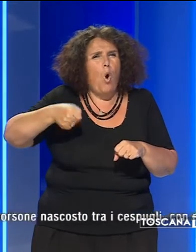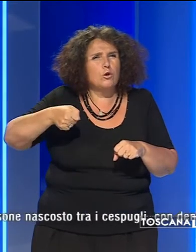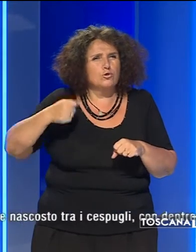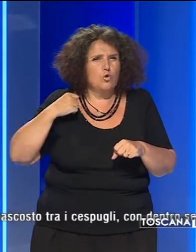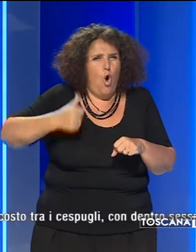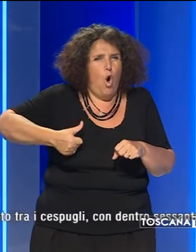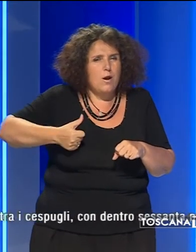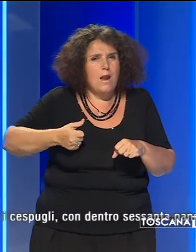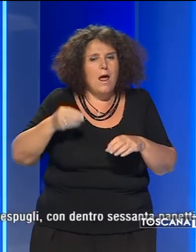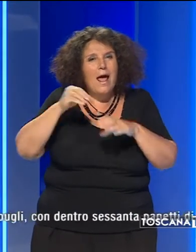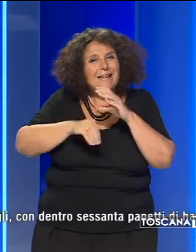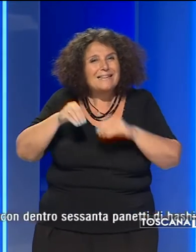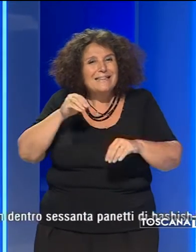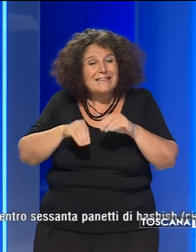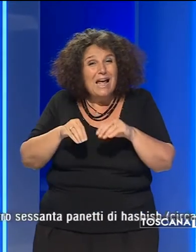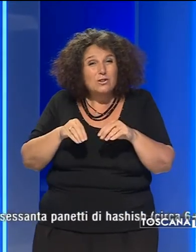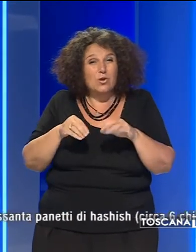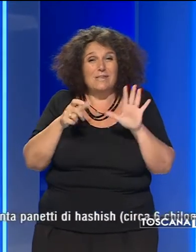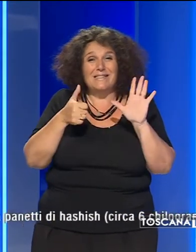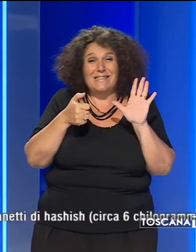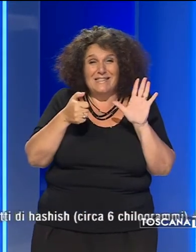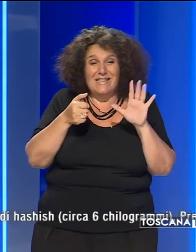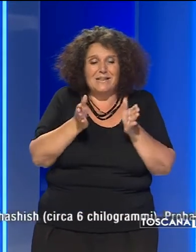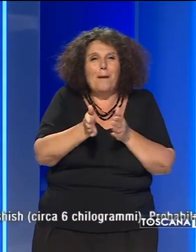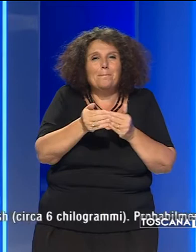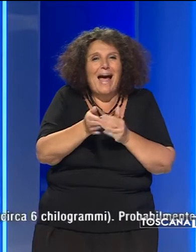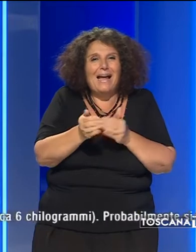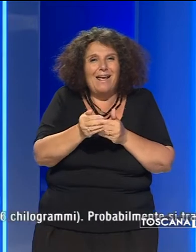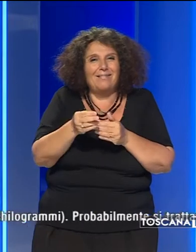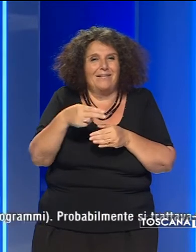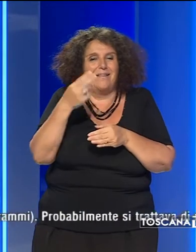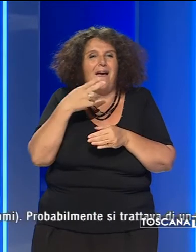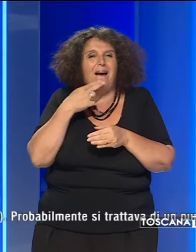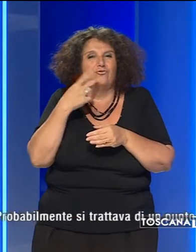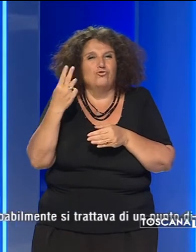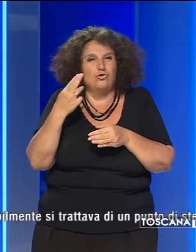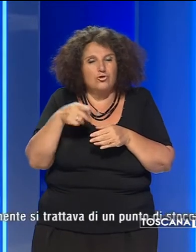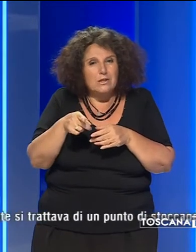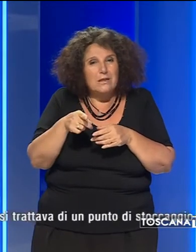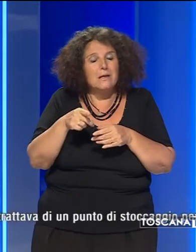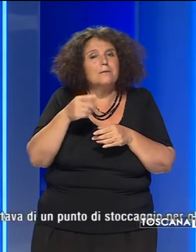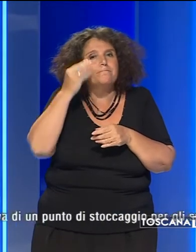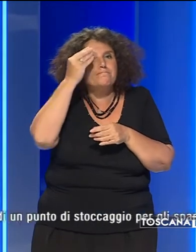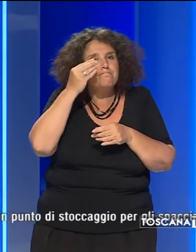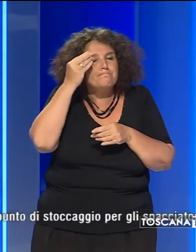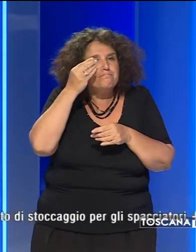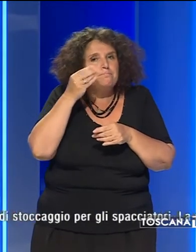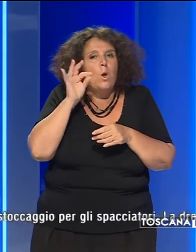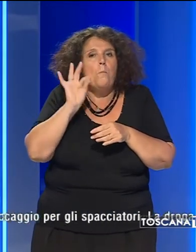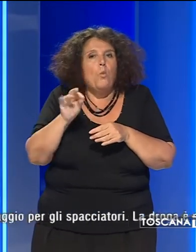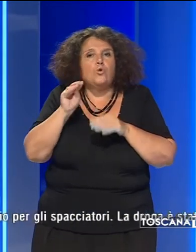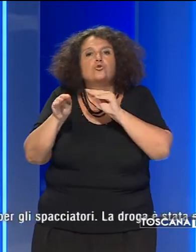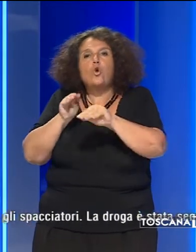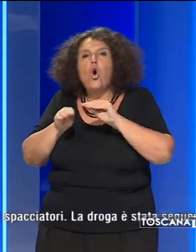cespugli con dentro 60 panetti di hashish. Probabilmente si trattava di un punto di